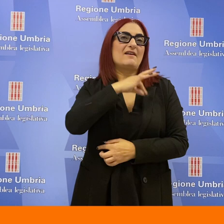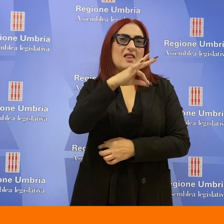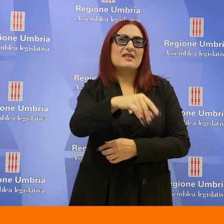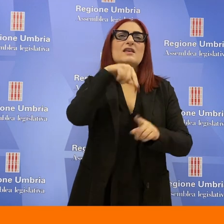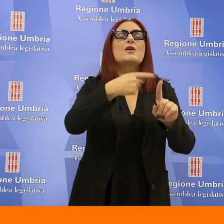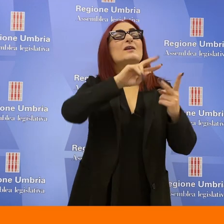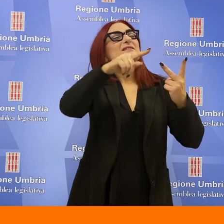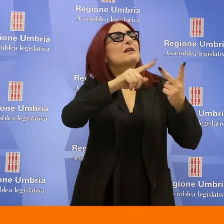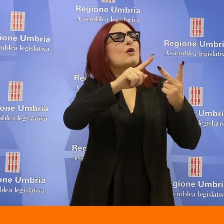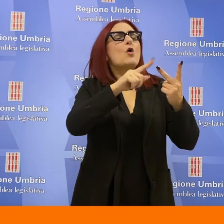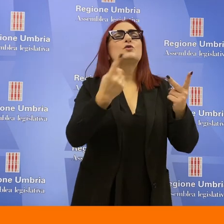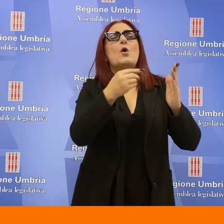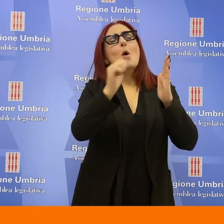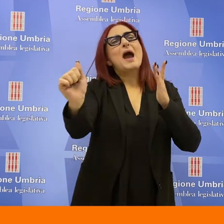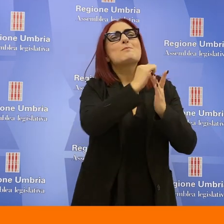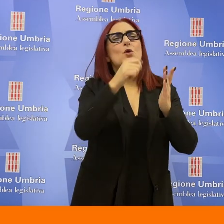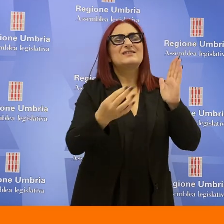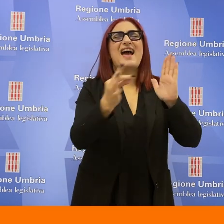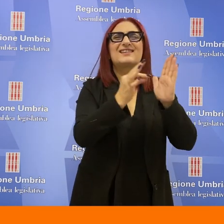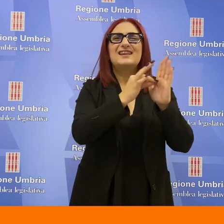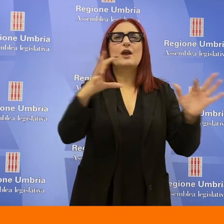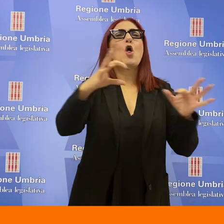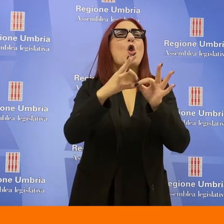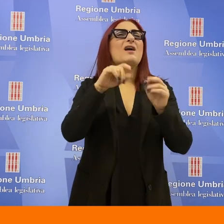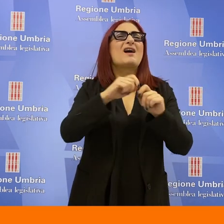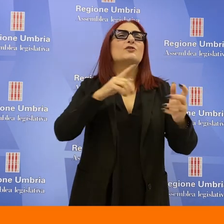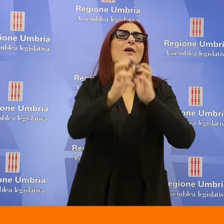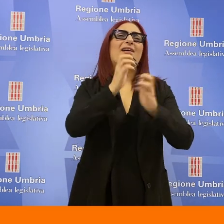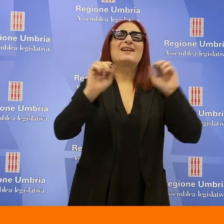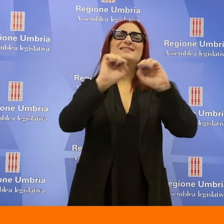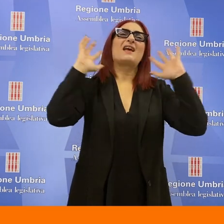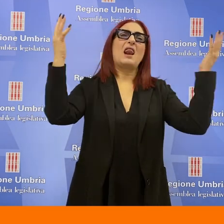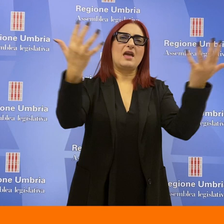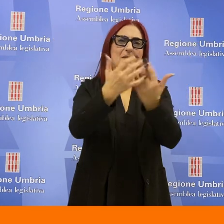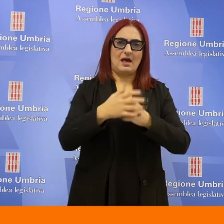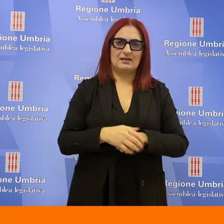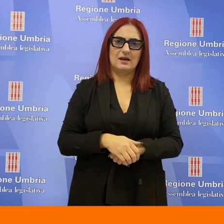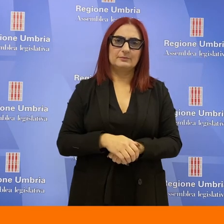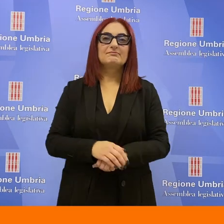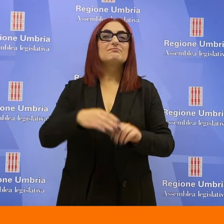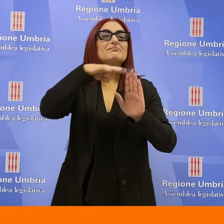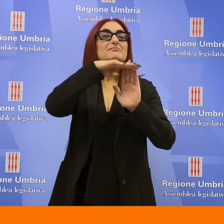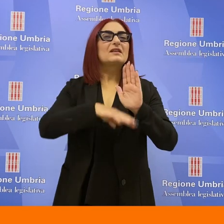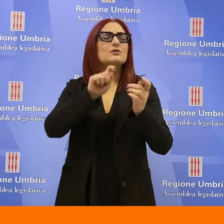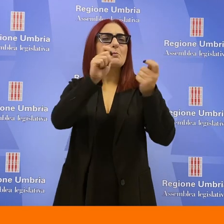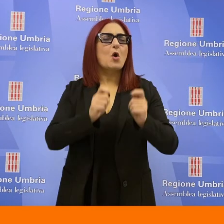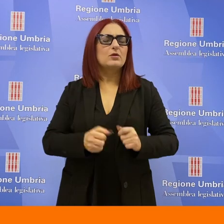'abrogazione del nuovo articolo introdotto e relativo alla crisi climatica. Numerose e sostanziali le modifiche